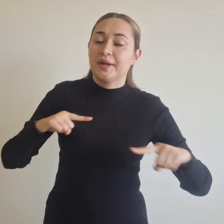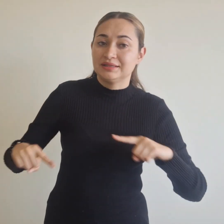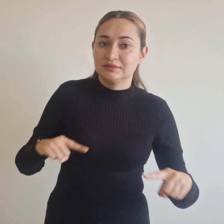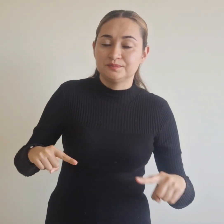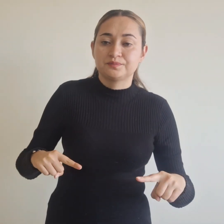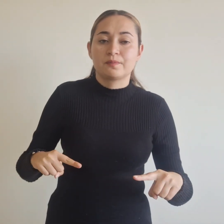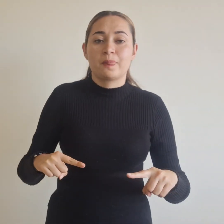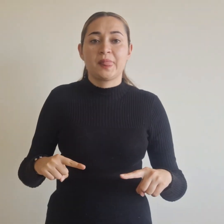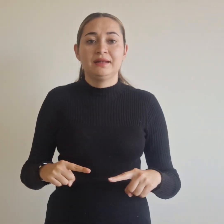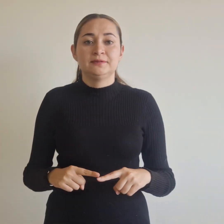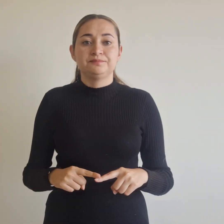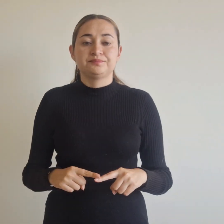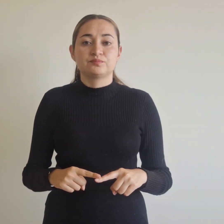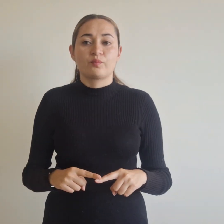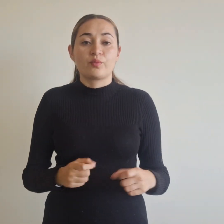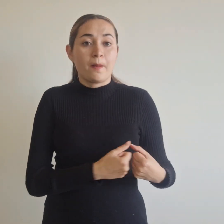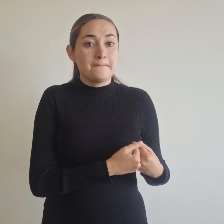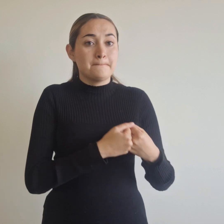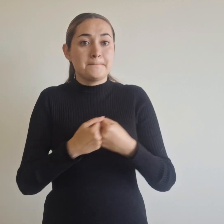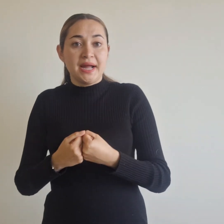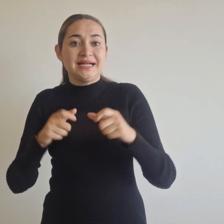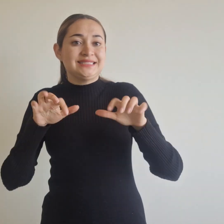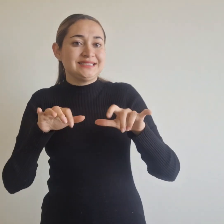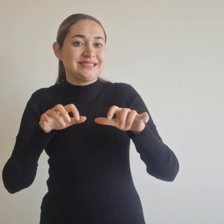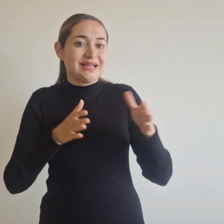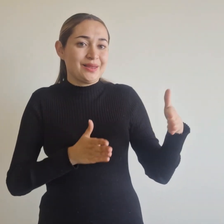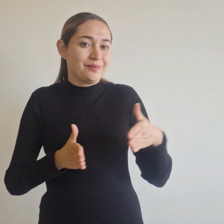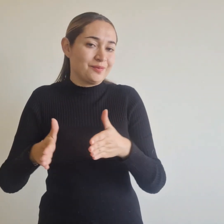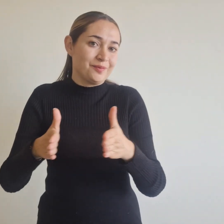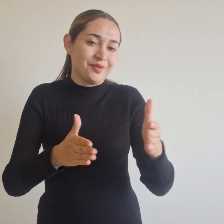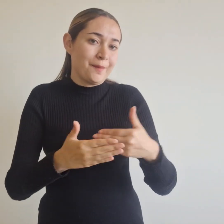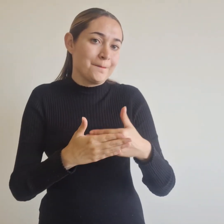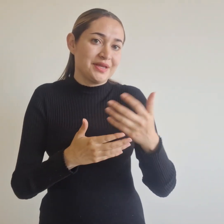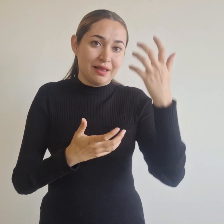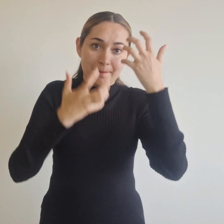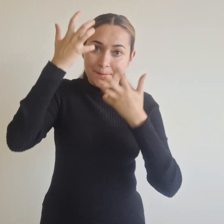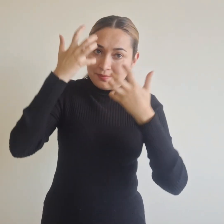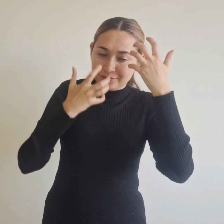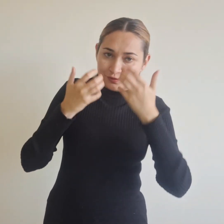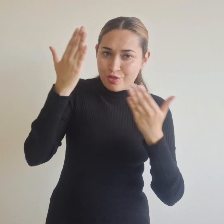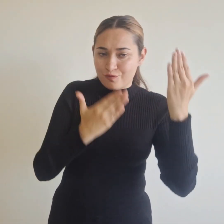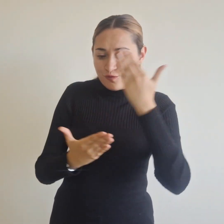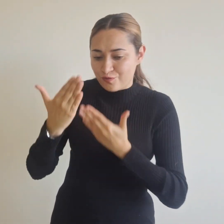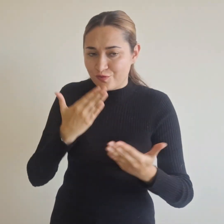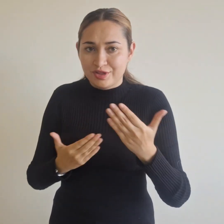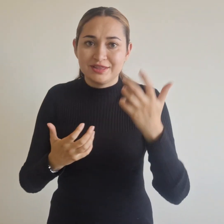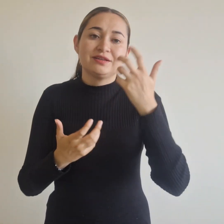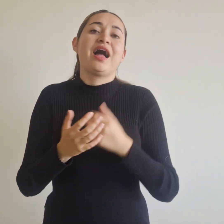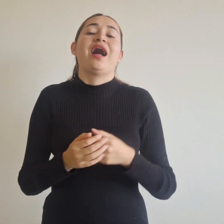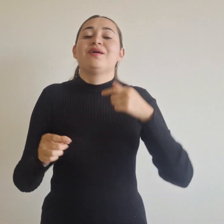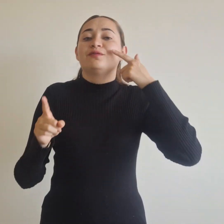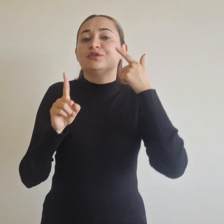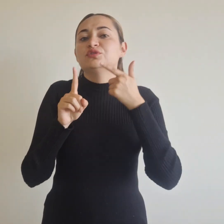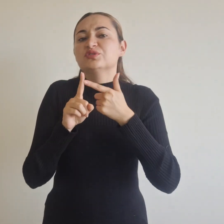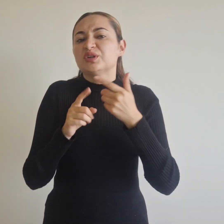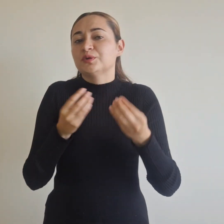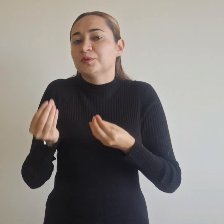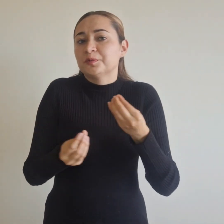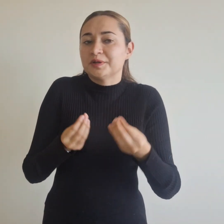a través de la Secretaría, se llevará a cabo una evaluación exhaustiva, con el objetivo de realizar ajustes